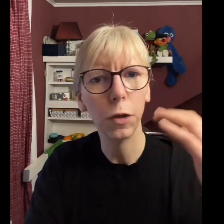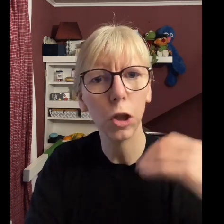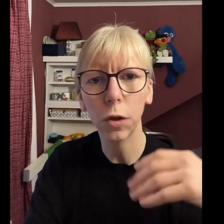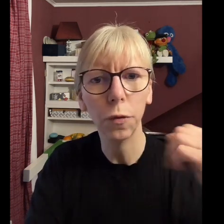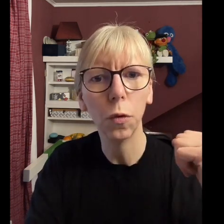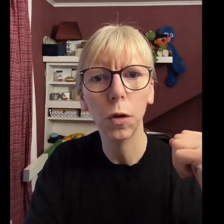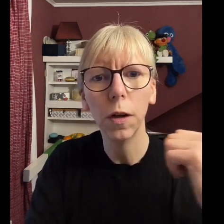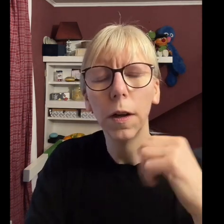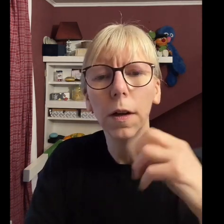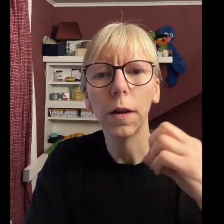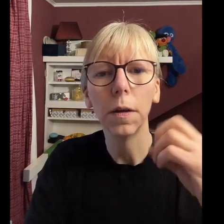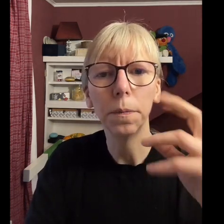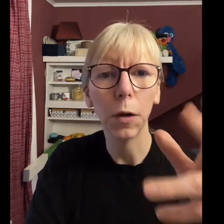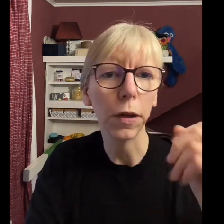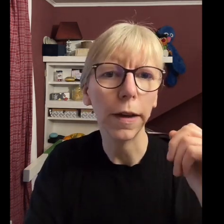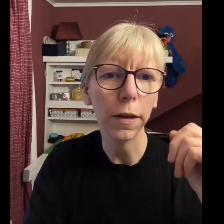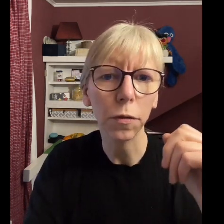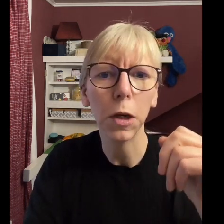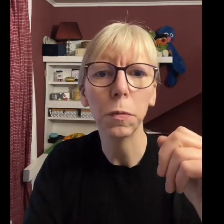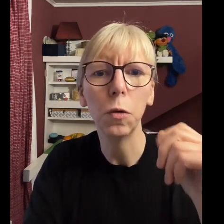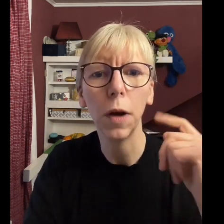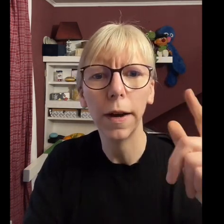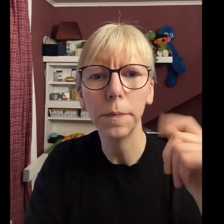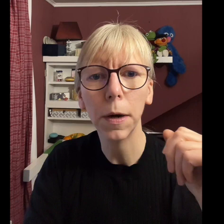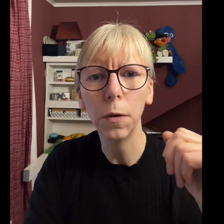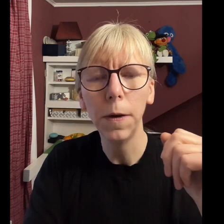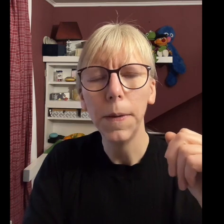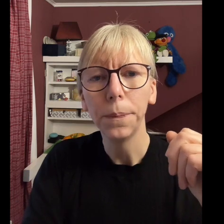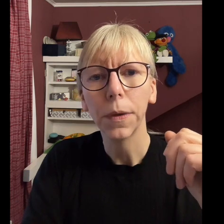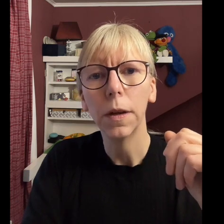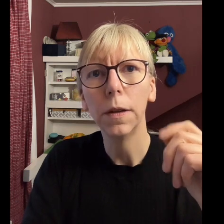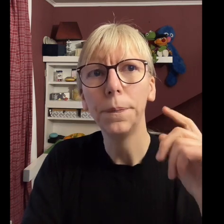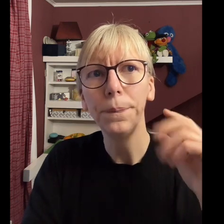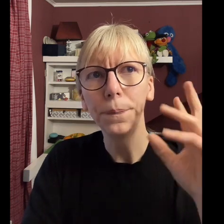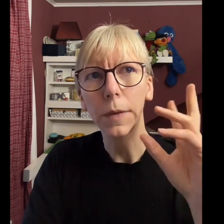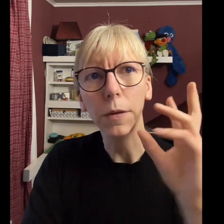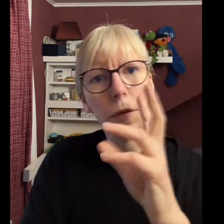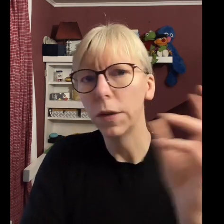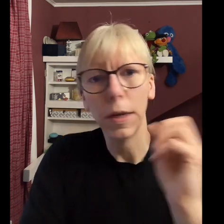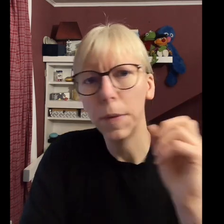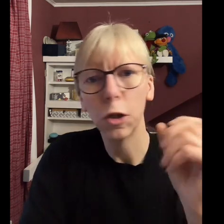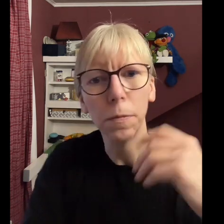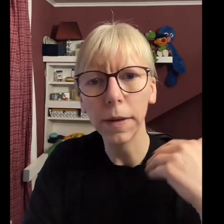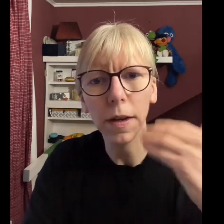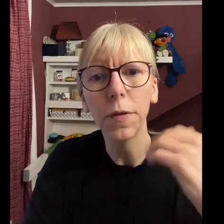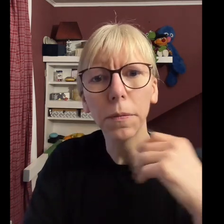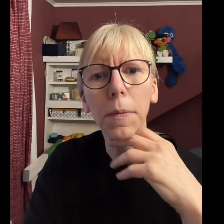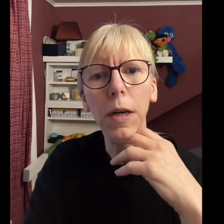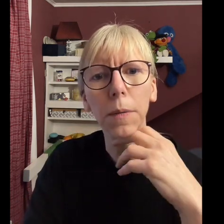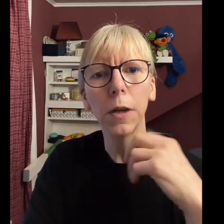Fisch, Geflügel, auch die Eier zum Beispiel gut einbauen. Das ist ja immer Geschmackssache, was man mag. Aber